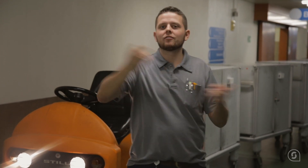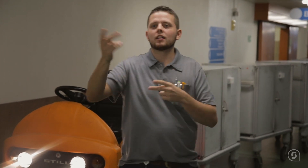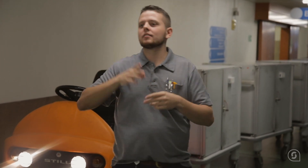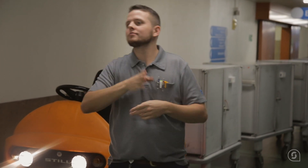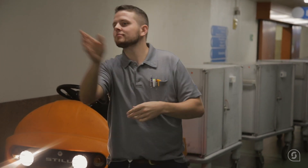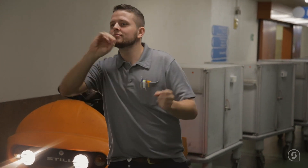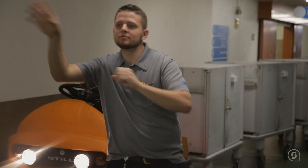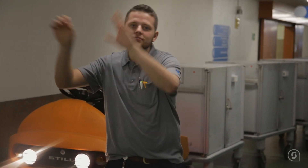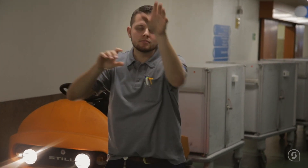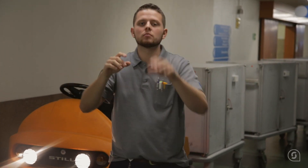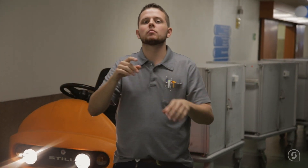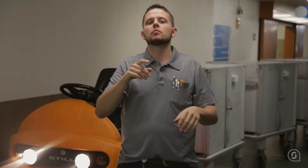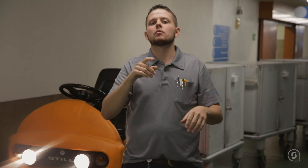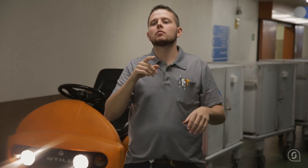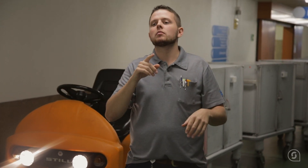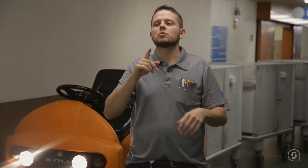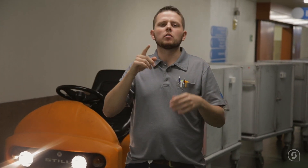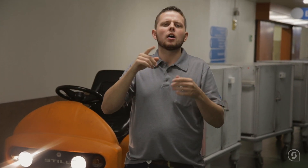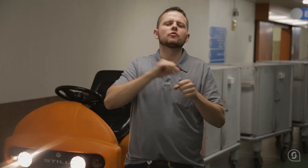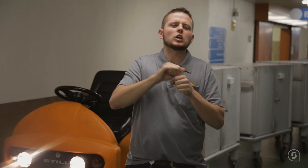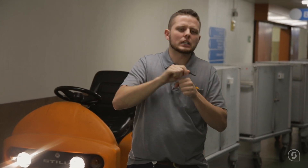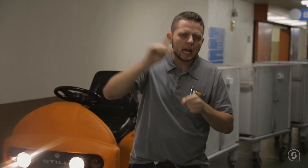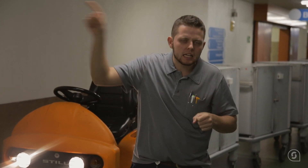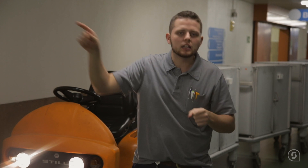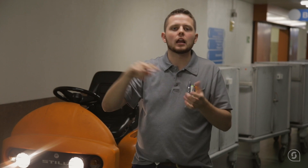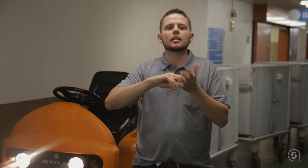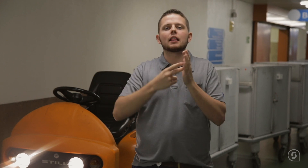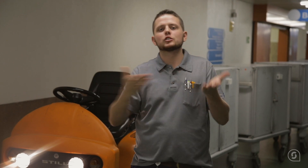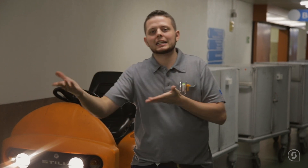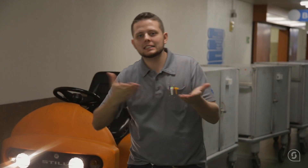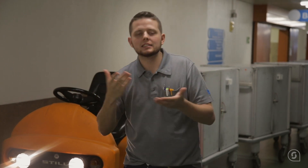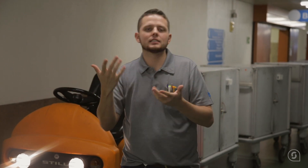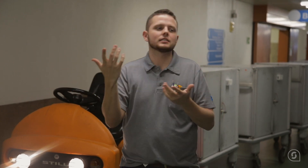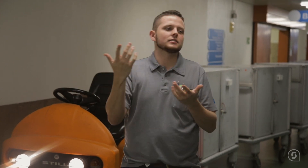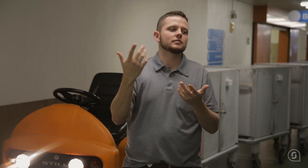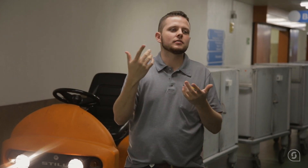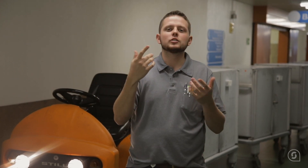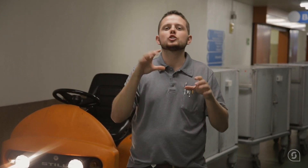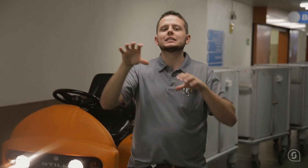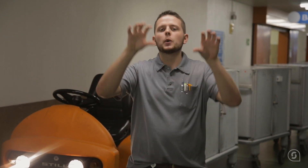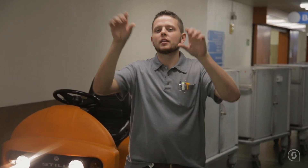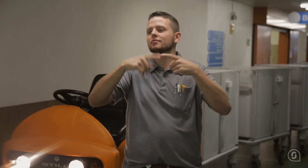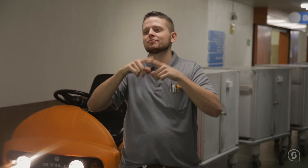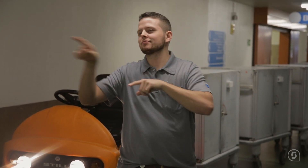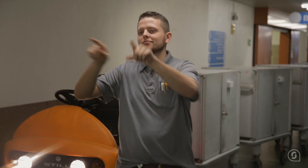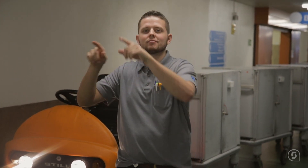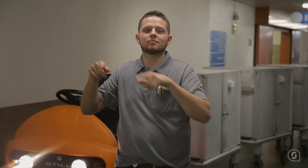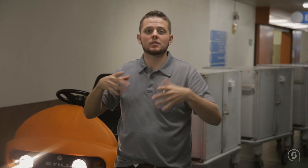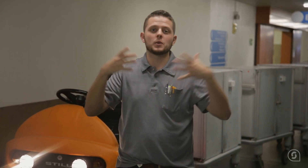Stationen, die auf dem Materiallieferschein ausgewiesen sind. An die Wäsche High, den technischen Dienst, an unterschiedliche Stationen.